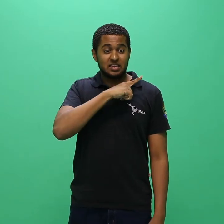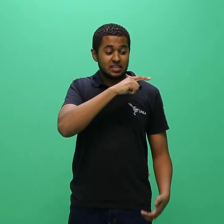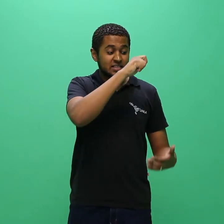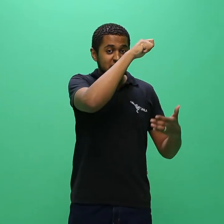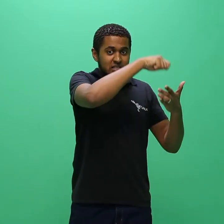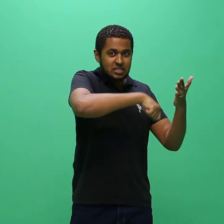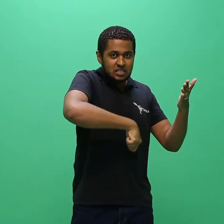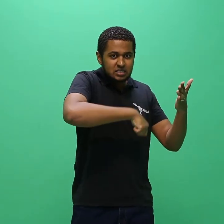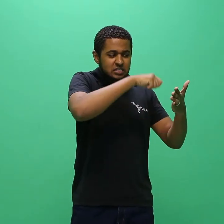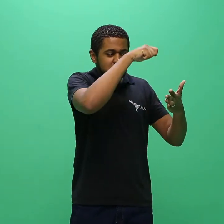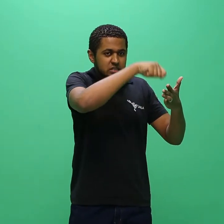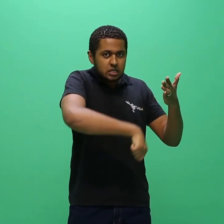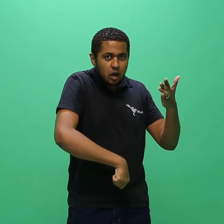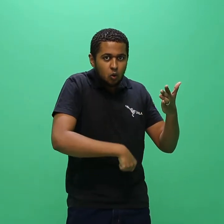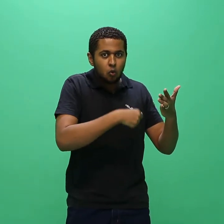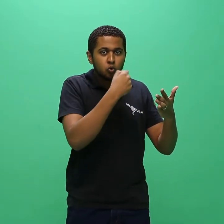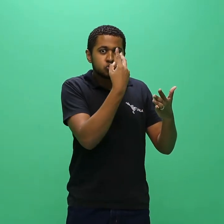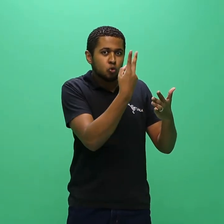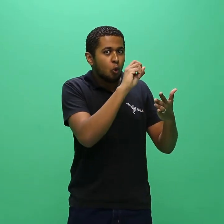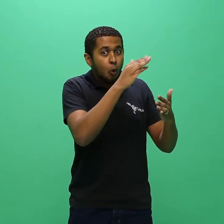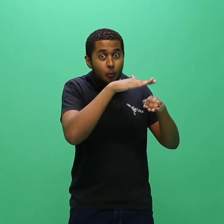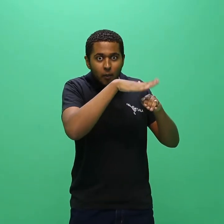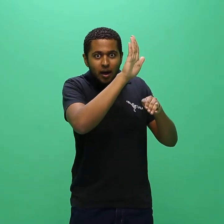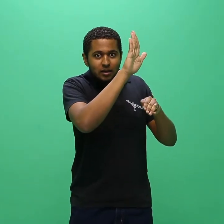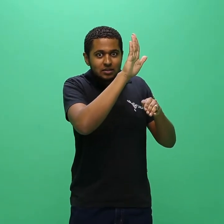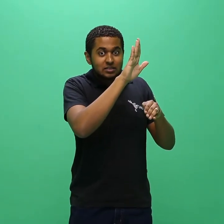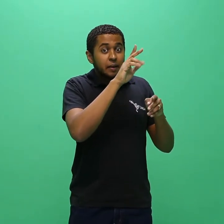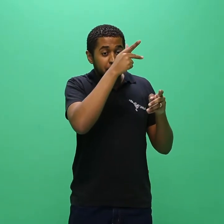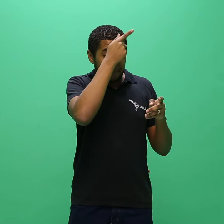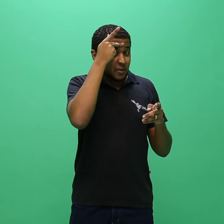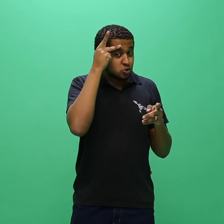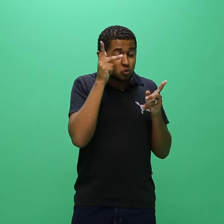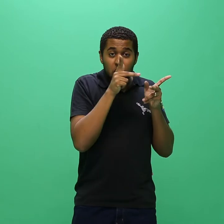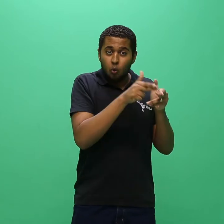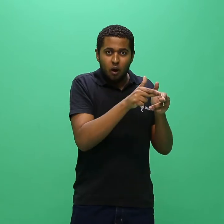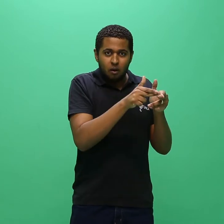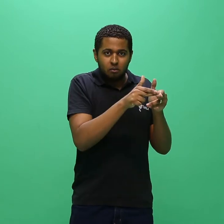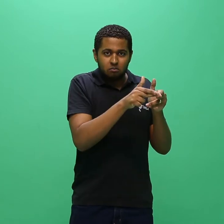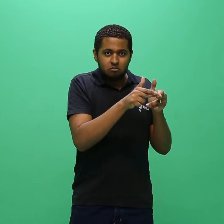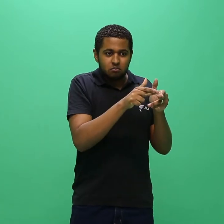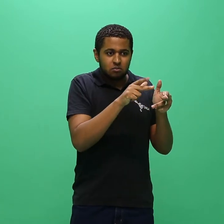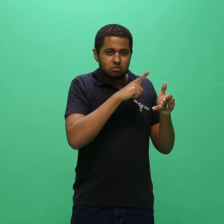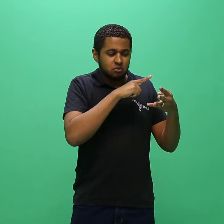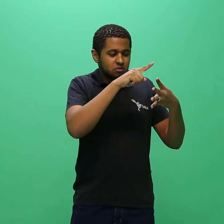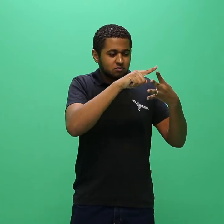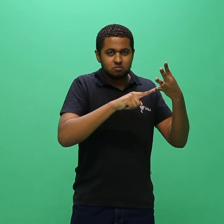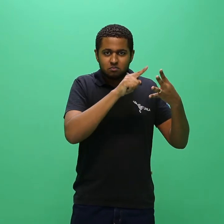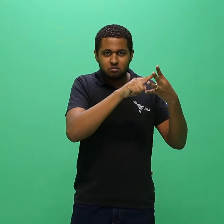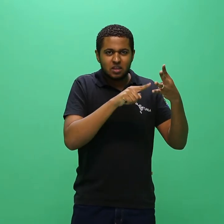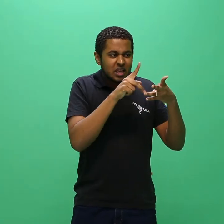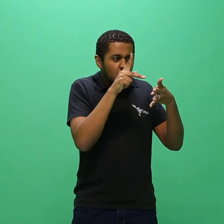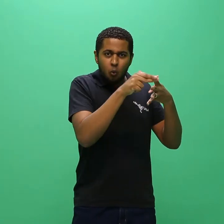modalidade, será considerada apenas a de data-hora de requerimento mais recente.